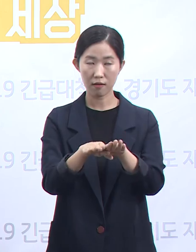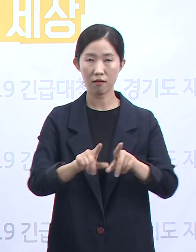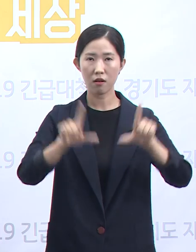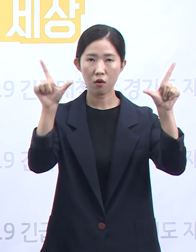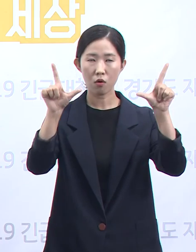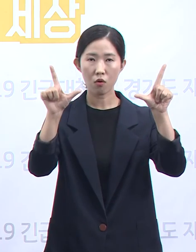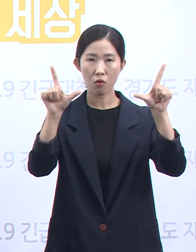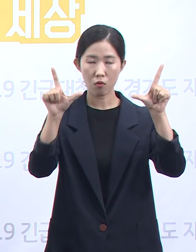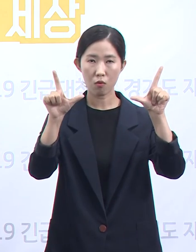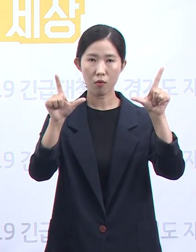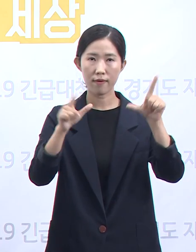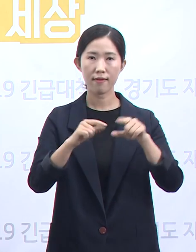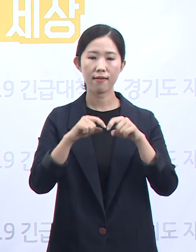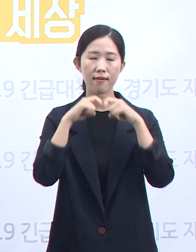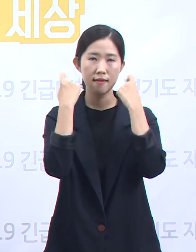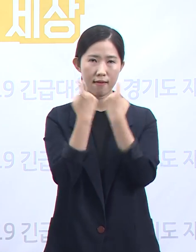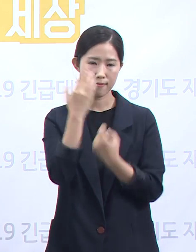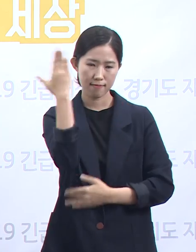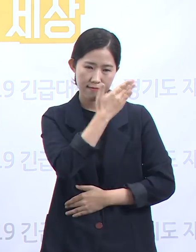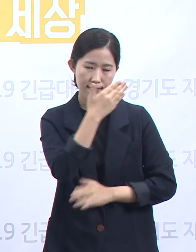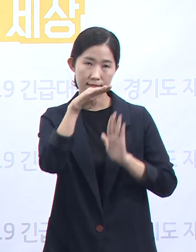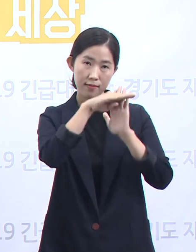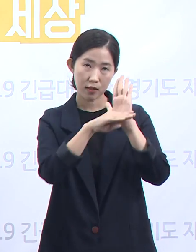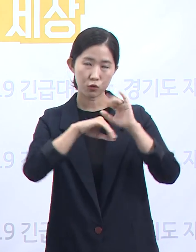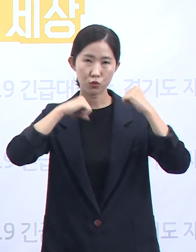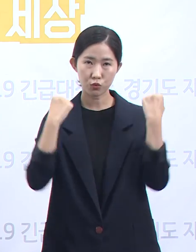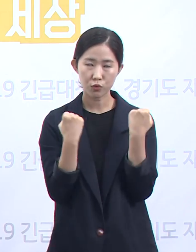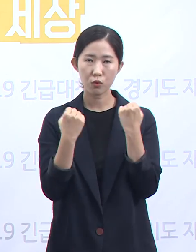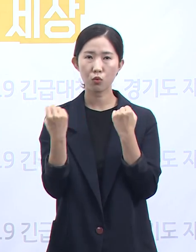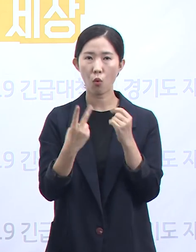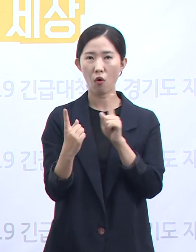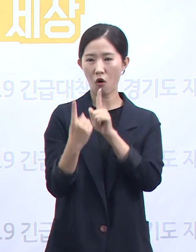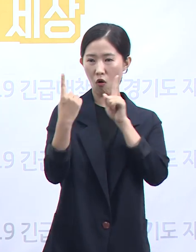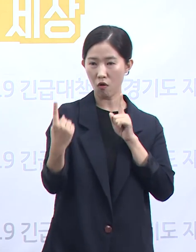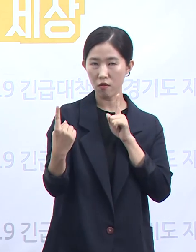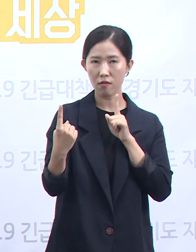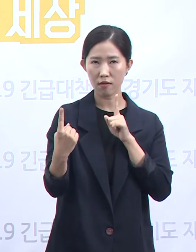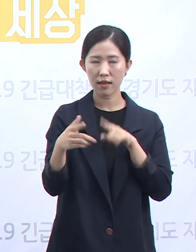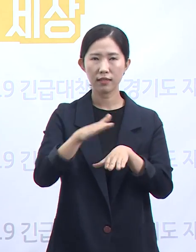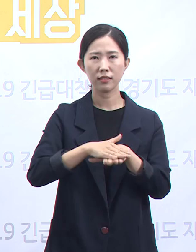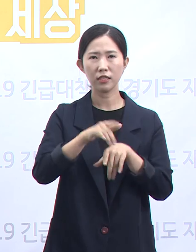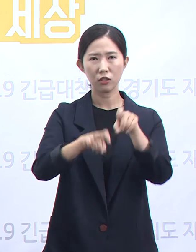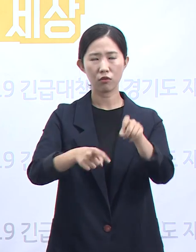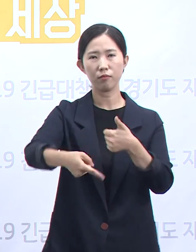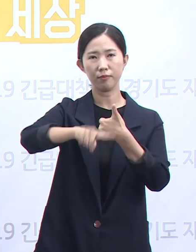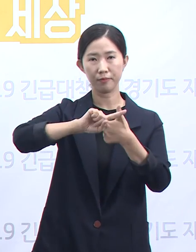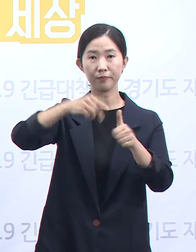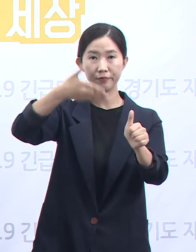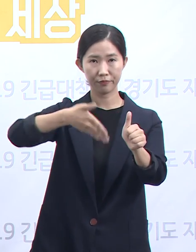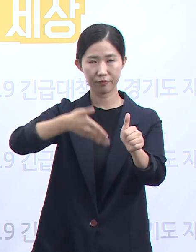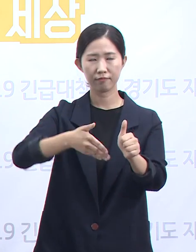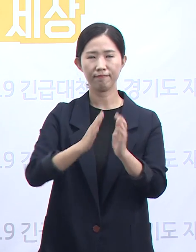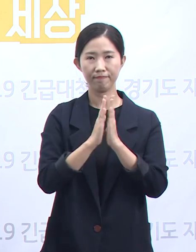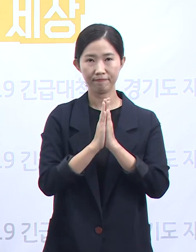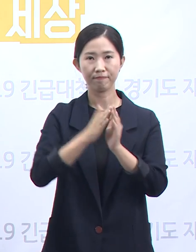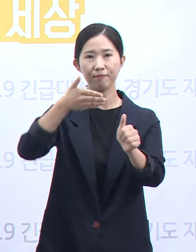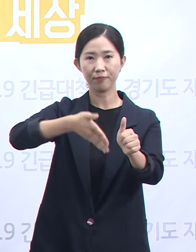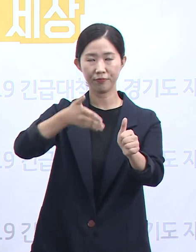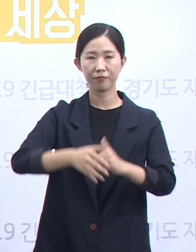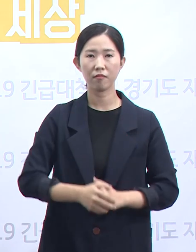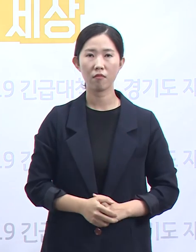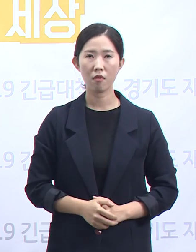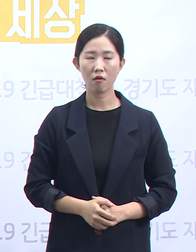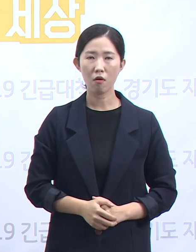준수와 거리 두기 실천에 적극적으로 협력해 주시기를 간곡히 부탁드립니다. 필요하지 않거나 급하지 않은